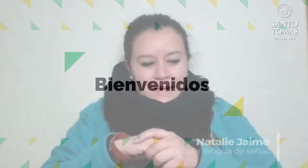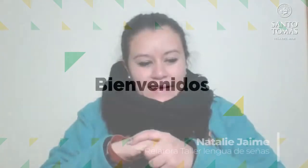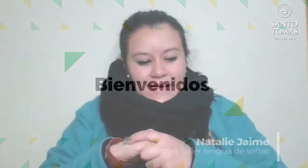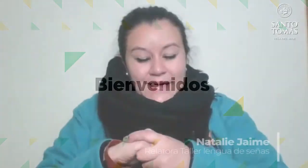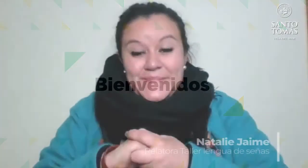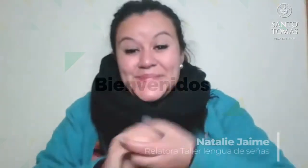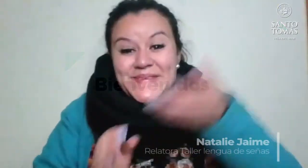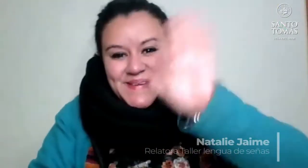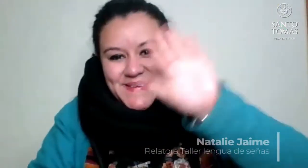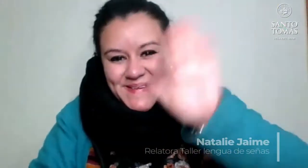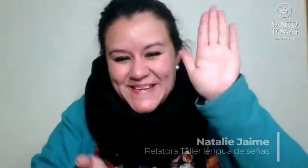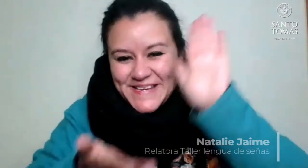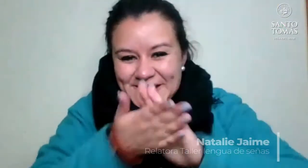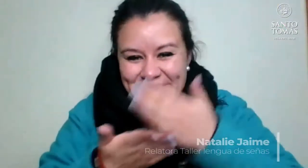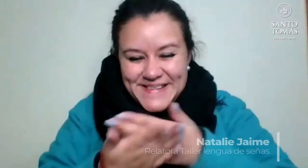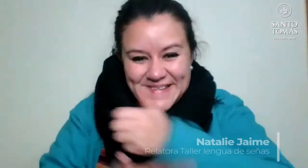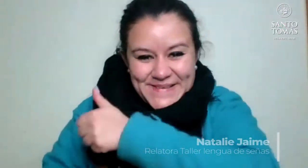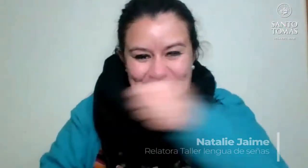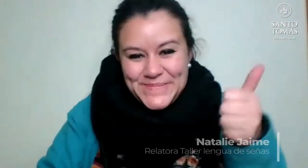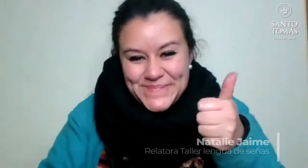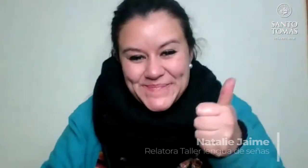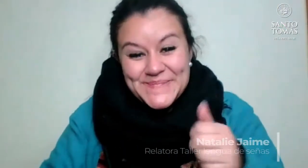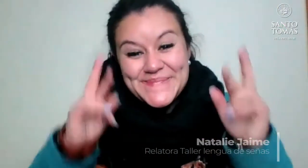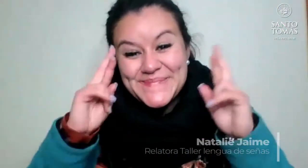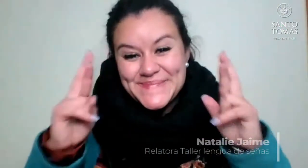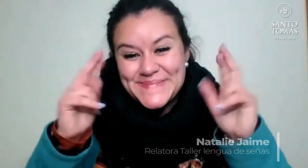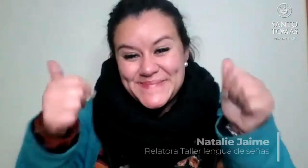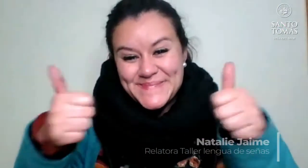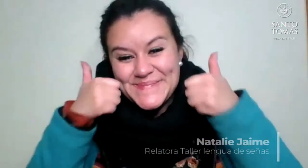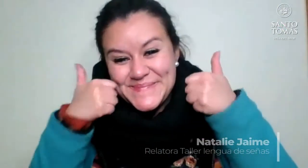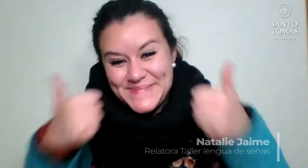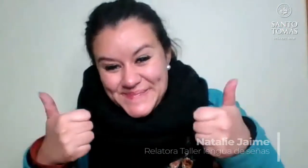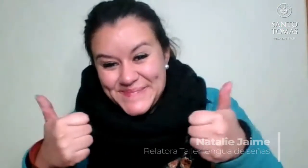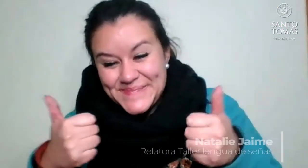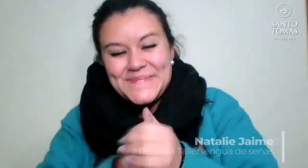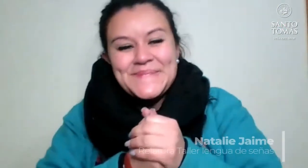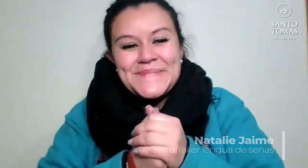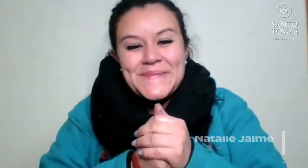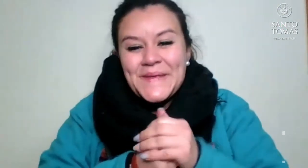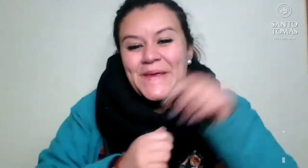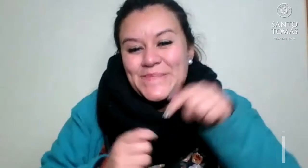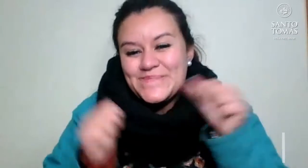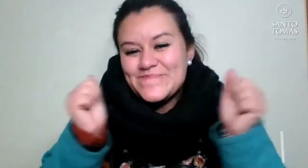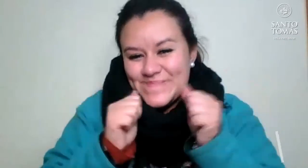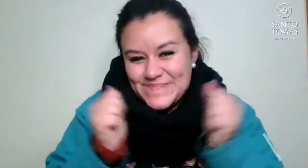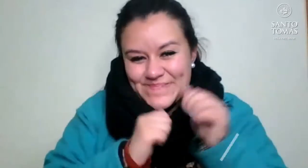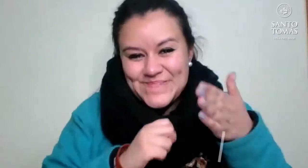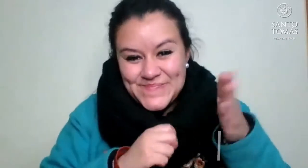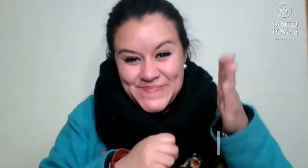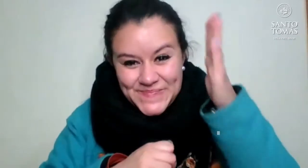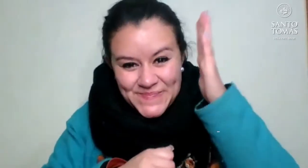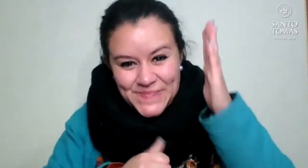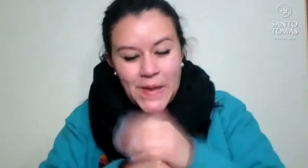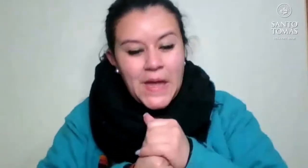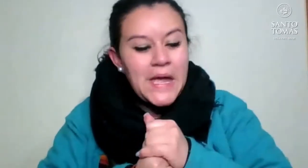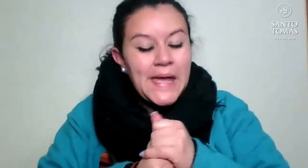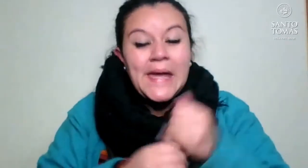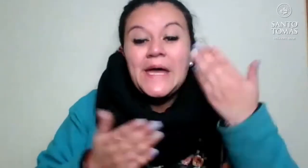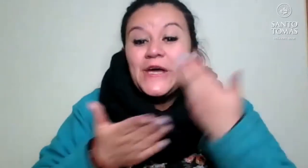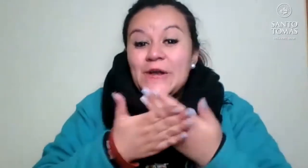Hola alumnos, ¿cómo están todos? Ojalá que todos se encuentren muy bien. Hace un poco de frío, todavía estamos con algún